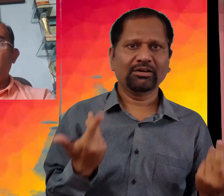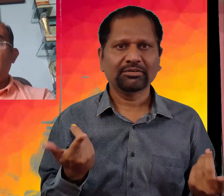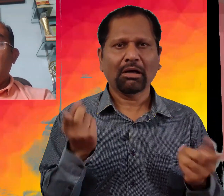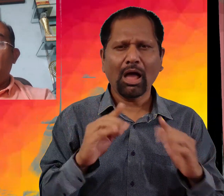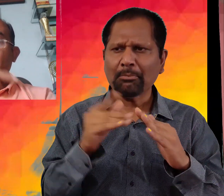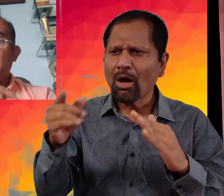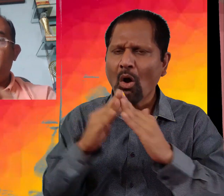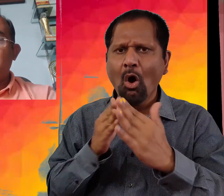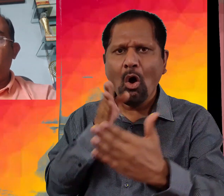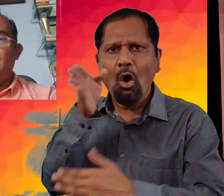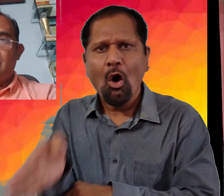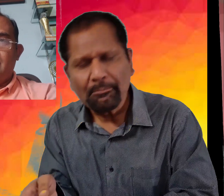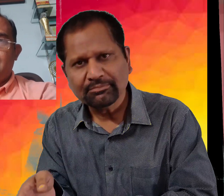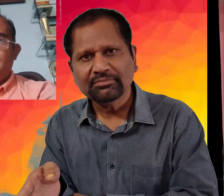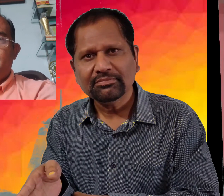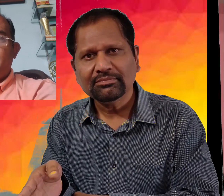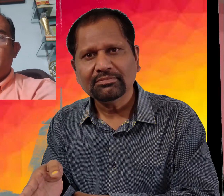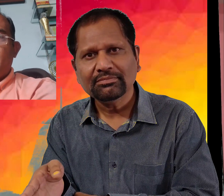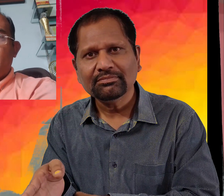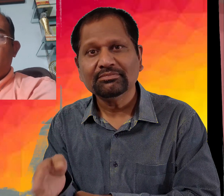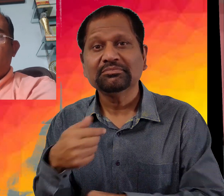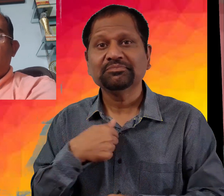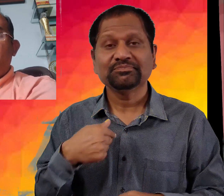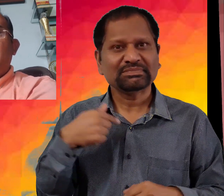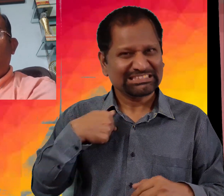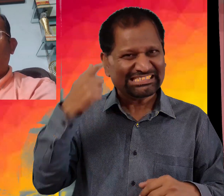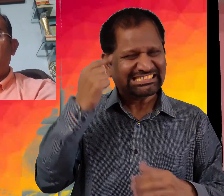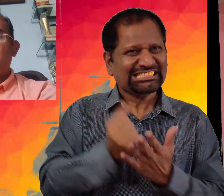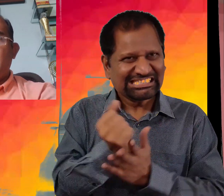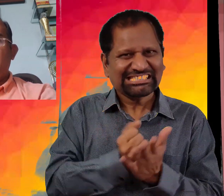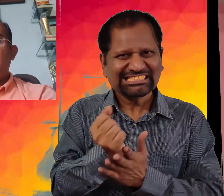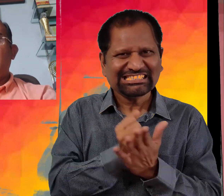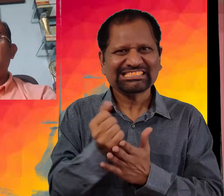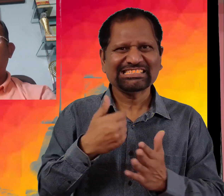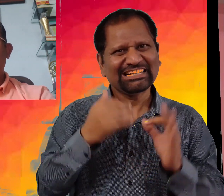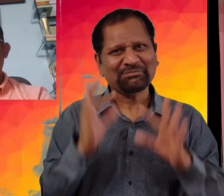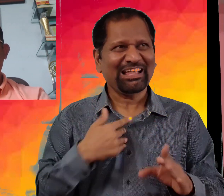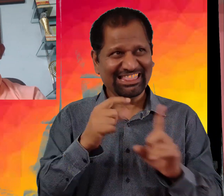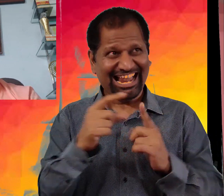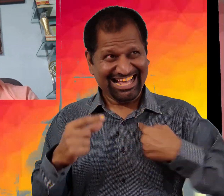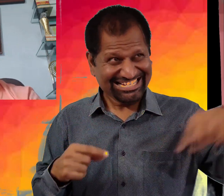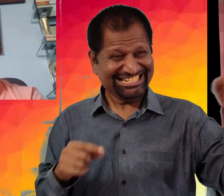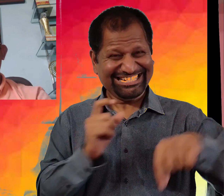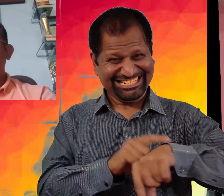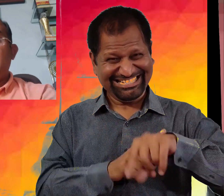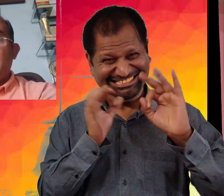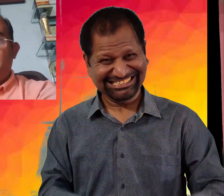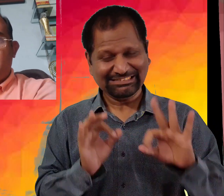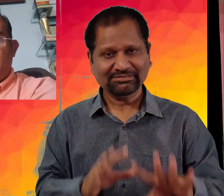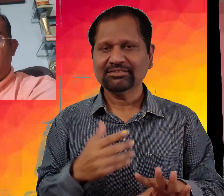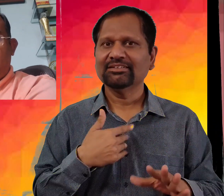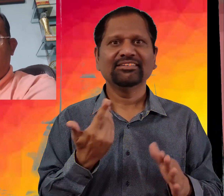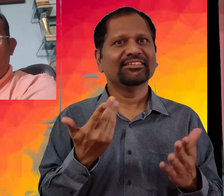اور آپ کے دروازے پہ آگئے میں نے بہت کوشش کری کہ میں صحیح سمیے پہ دلی پہنچ پاؤں